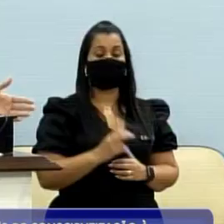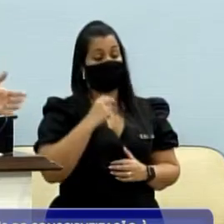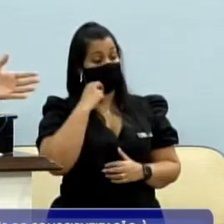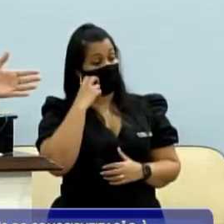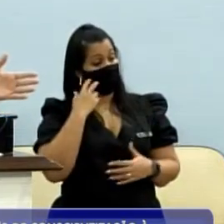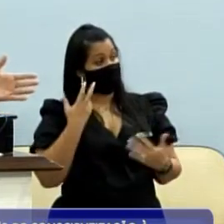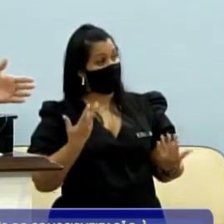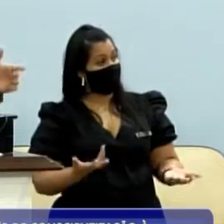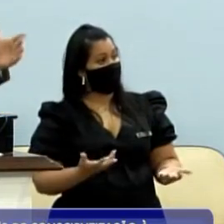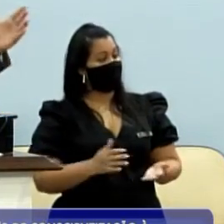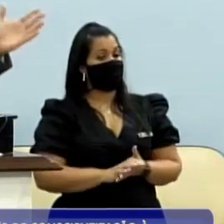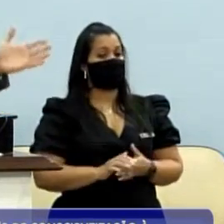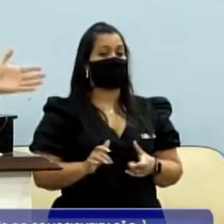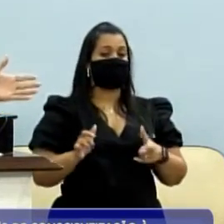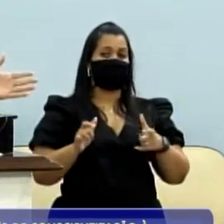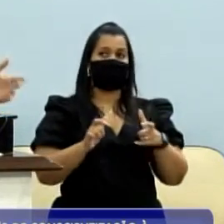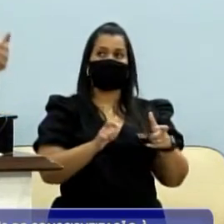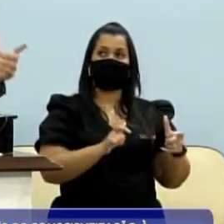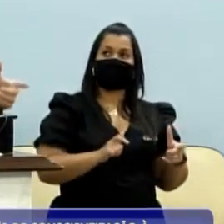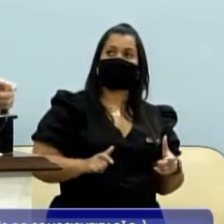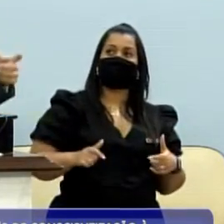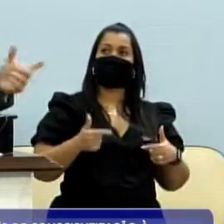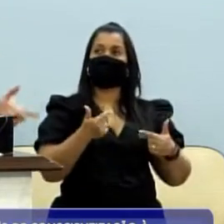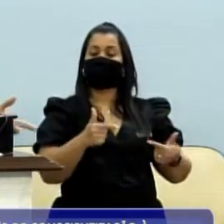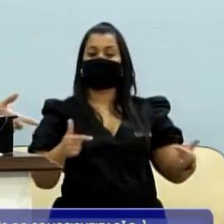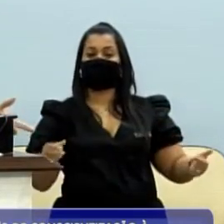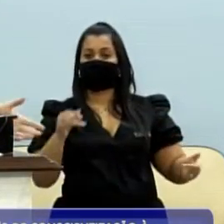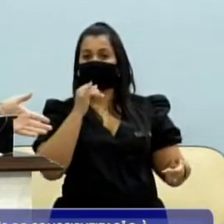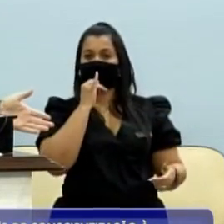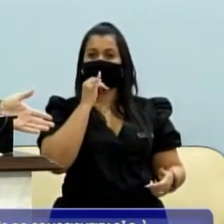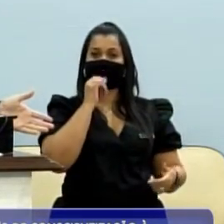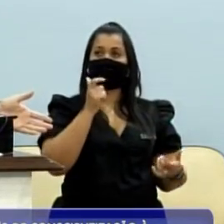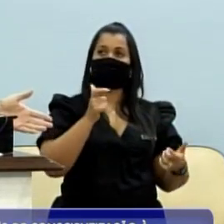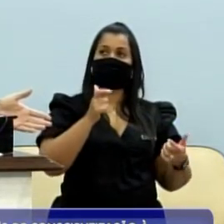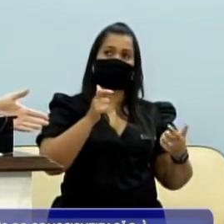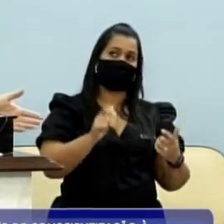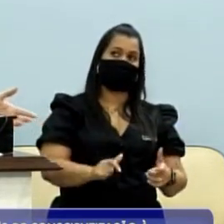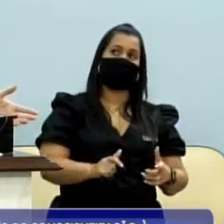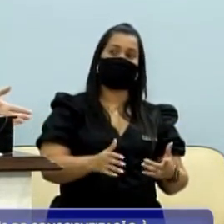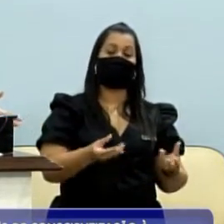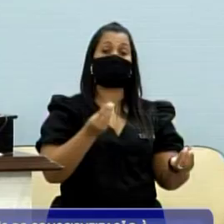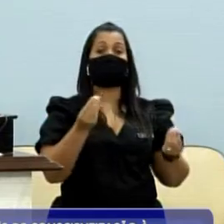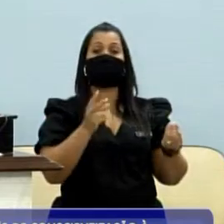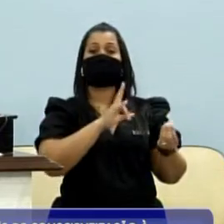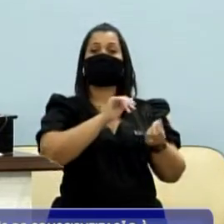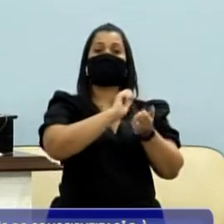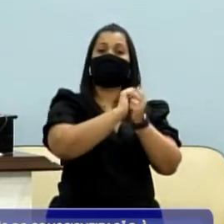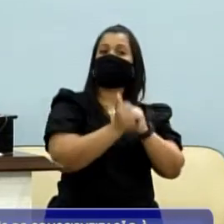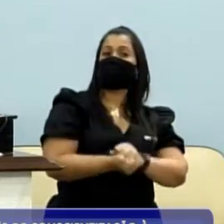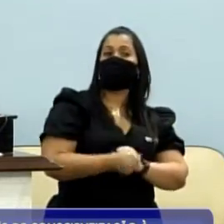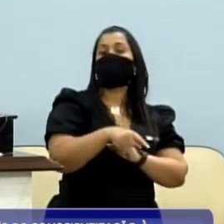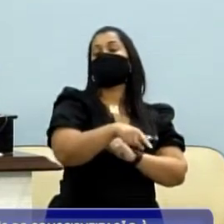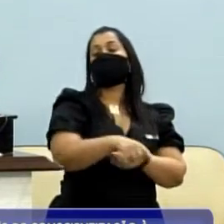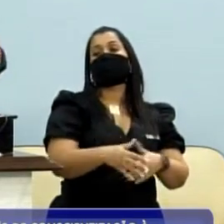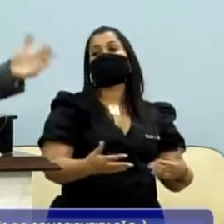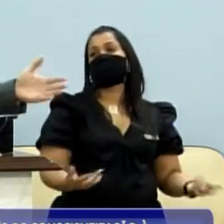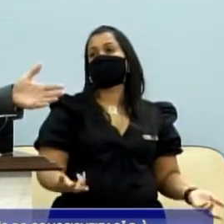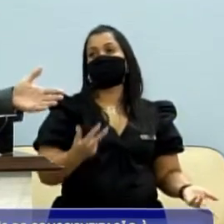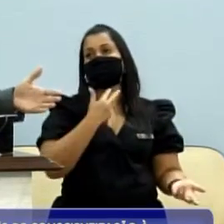está, quadras sem tabela, quando tem tabela não tem o aro, como é os jovens vão praticar qualquer tipo de esporte ali,